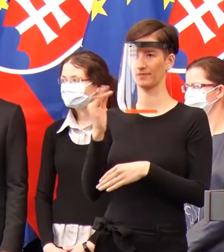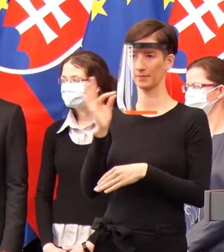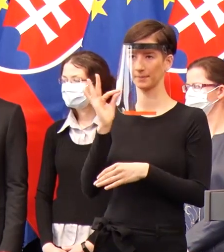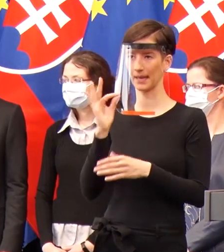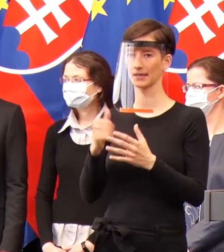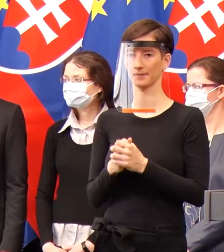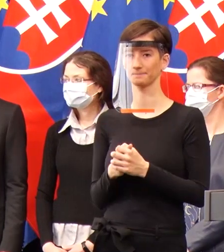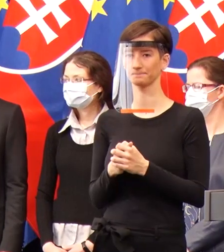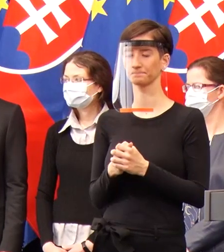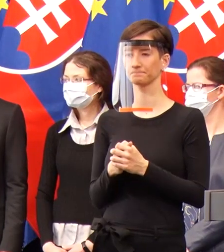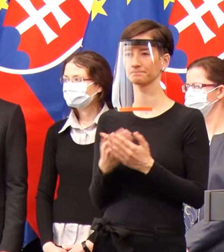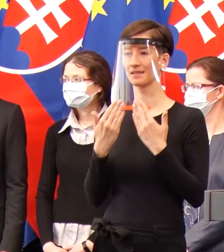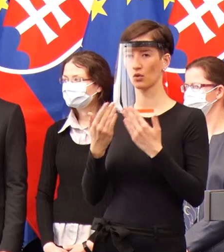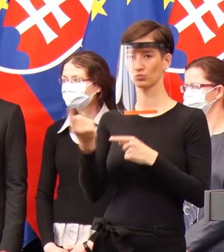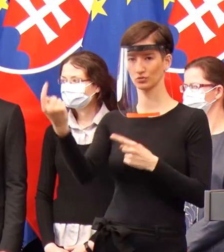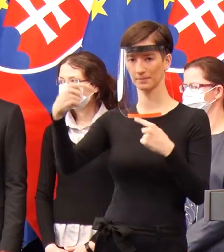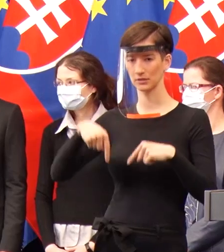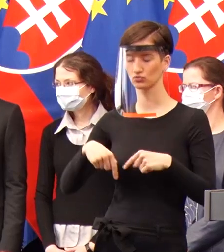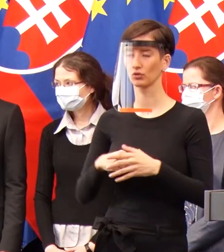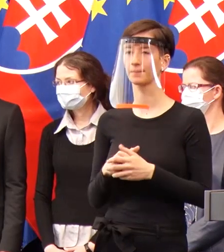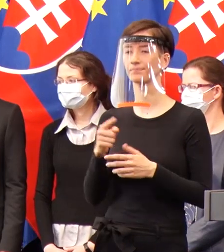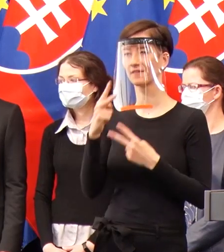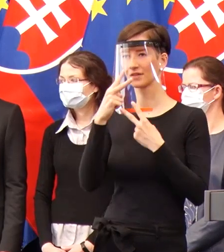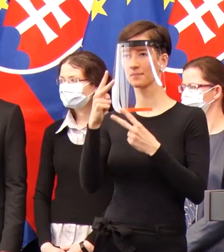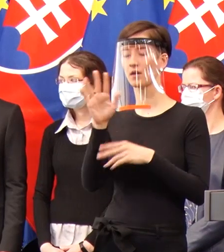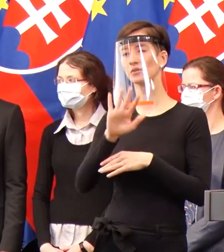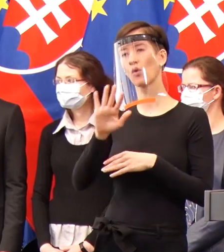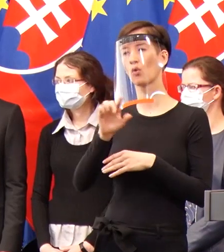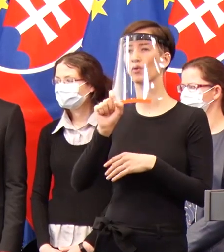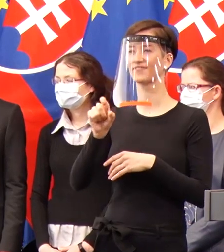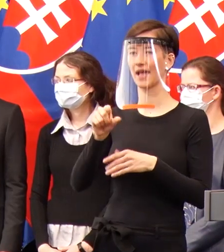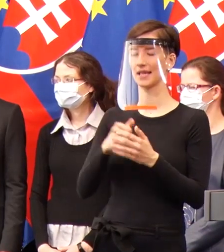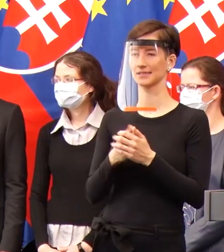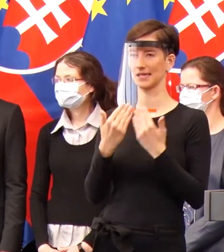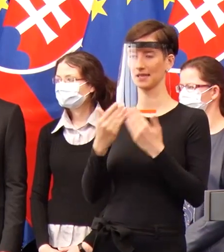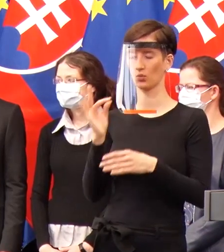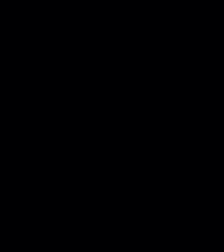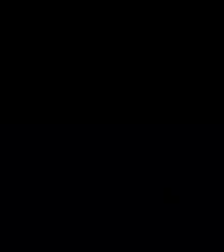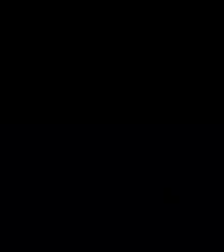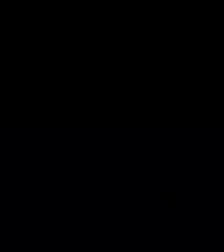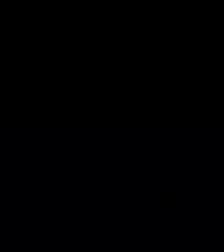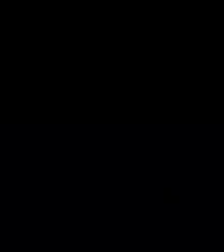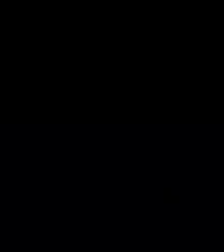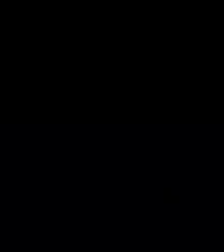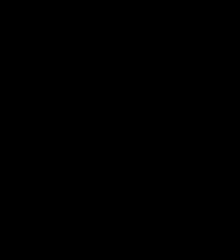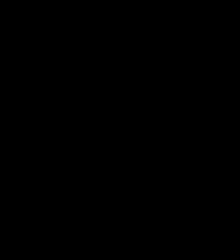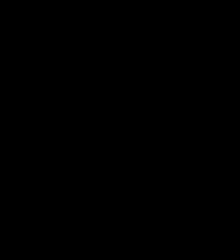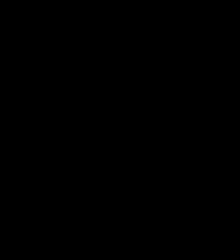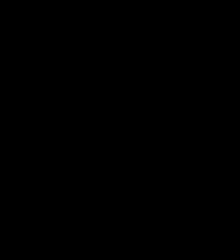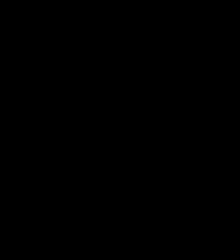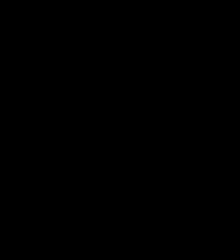účasť na dnešnej tlačovke. Vidíme sa okolo 12.00. Ďakujem všetkým ešte raz, že vám pekný deň. Ďakujem